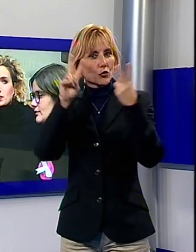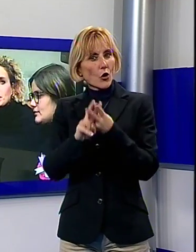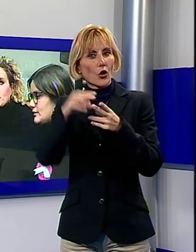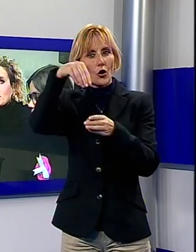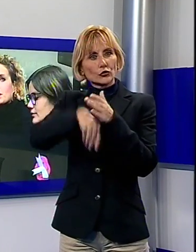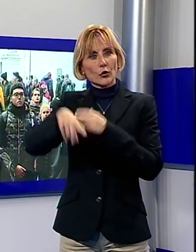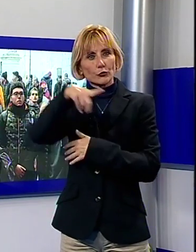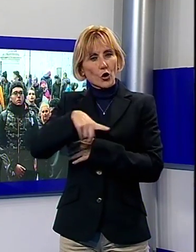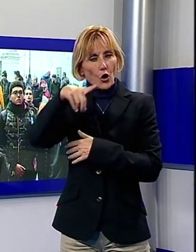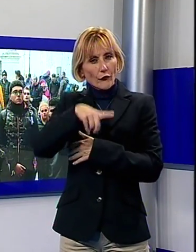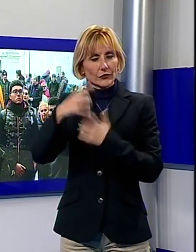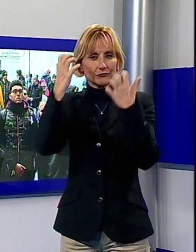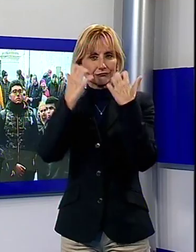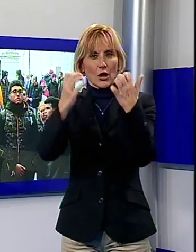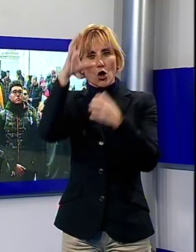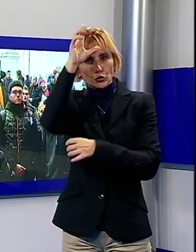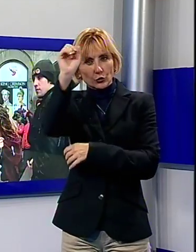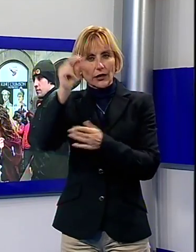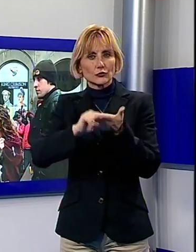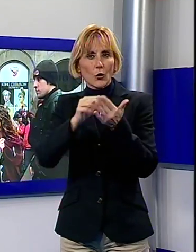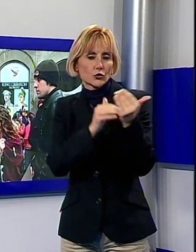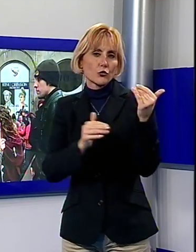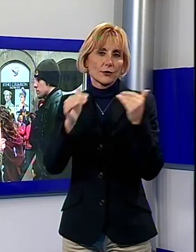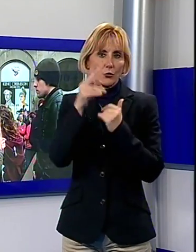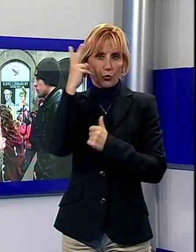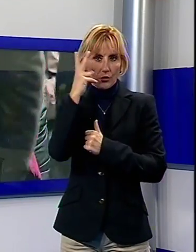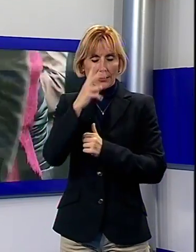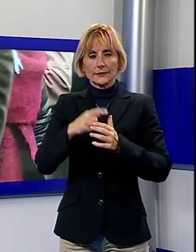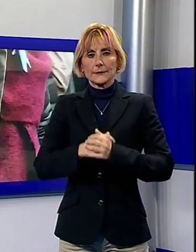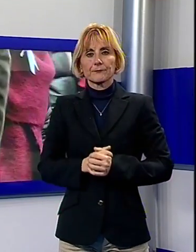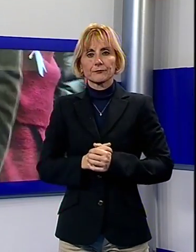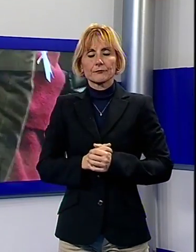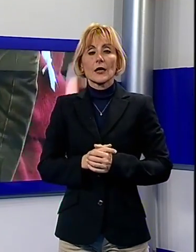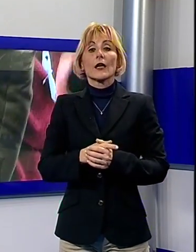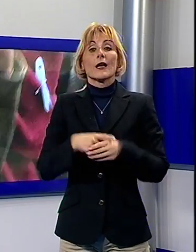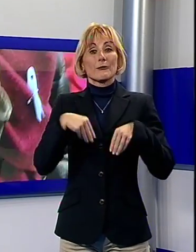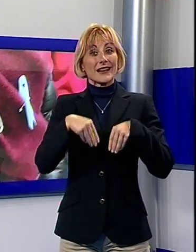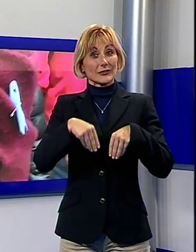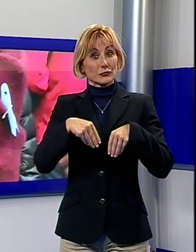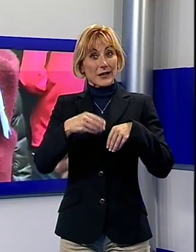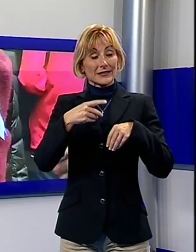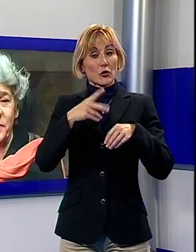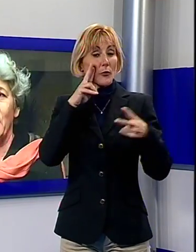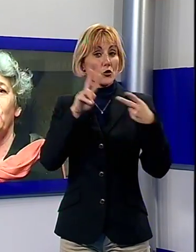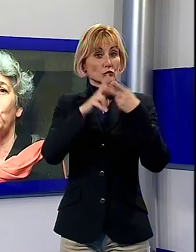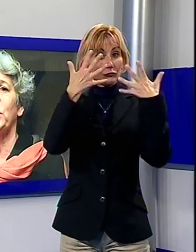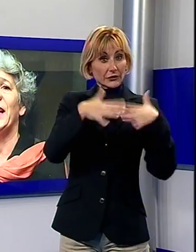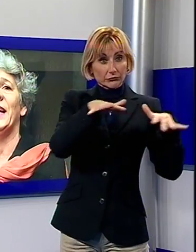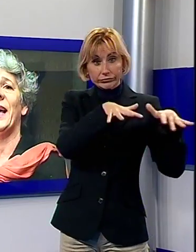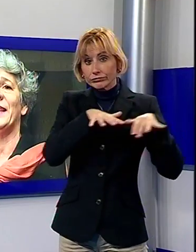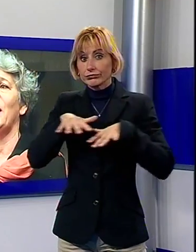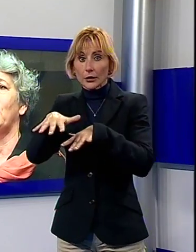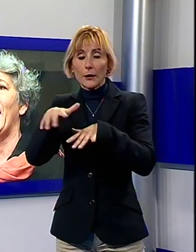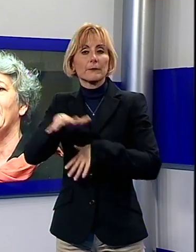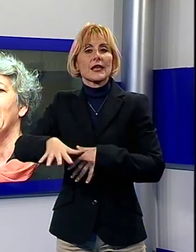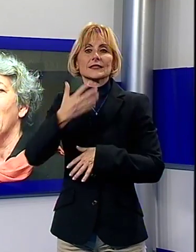Ducale con gli studenti delle scuole superiori lucchesi, poi i partecipanti si sono ritrovati in piazza San Michele, dopo gli interventi dell